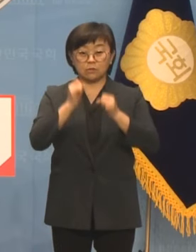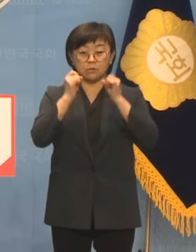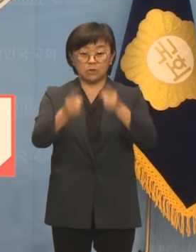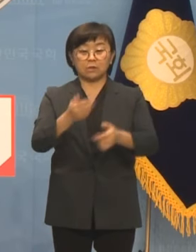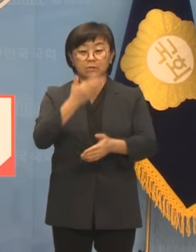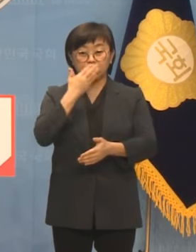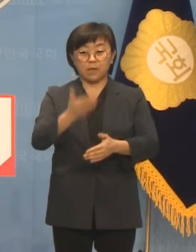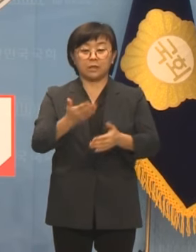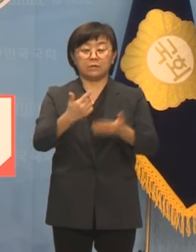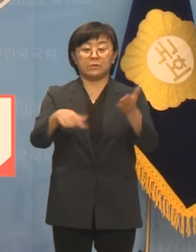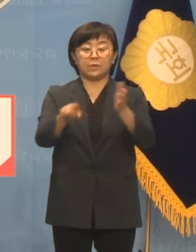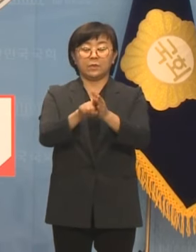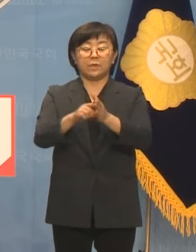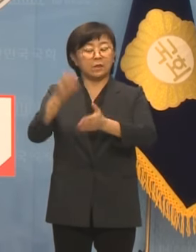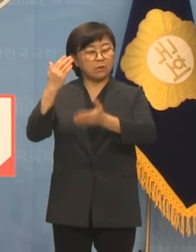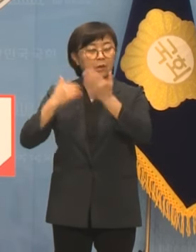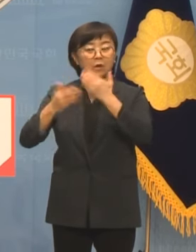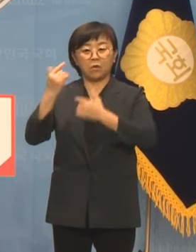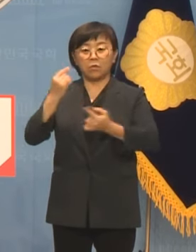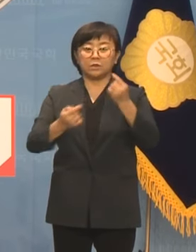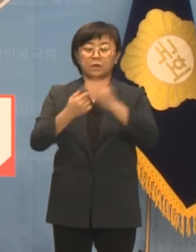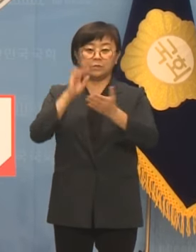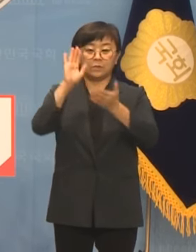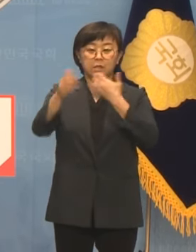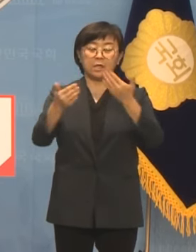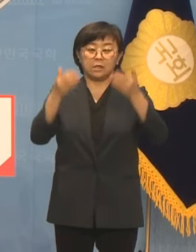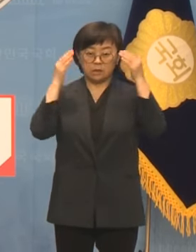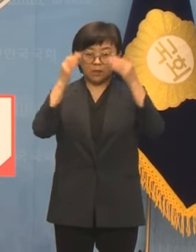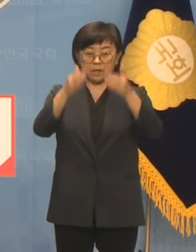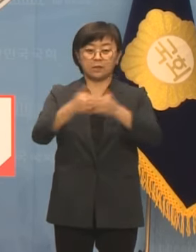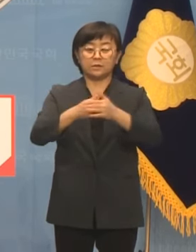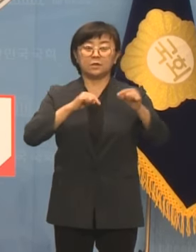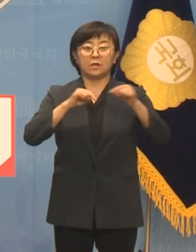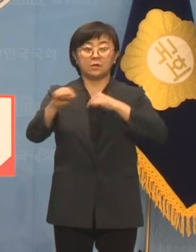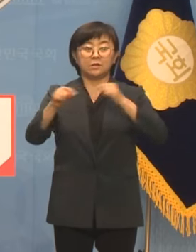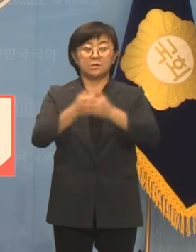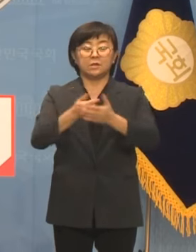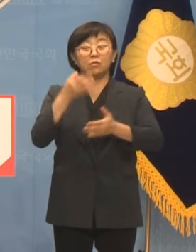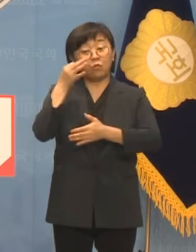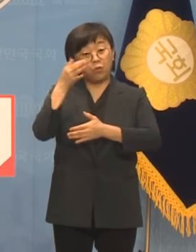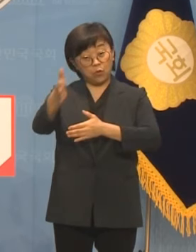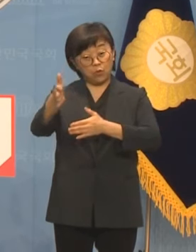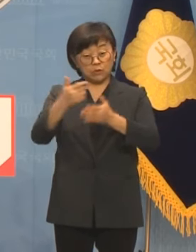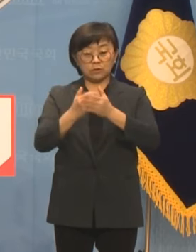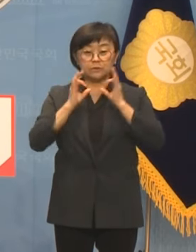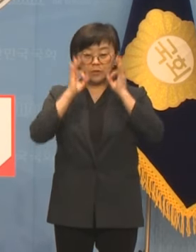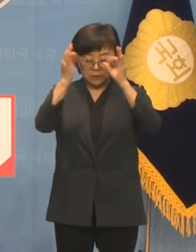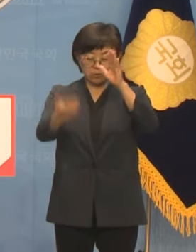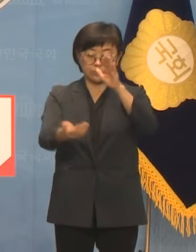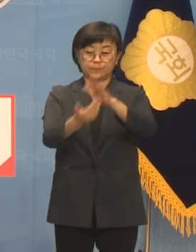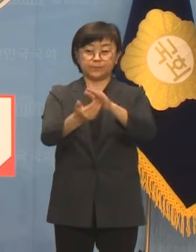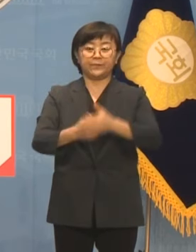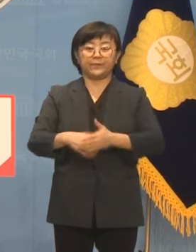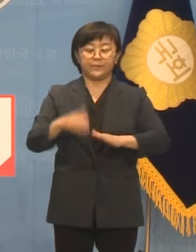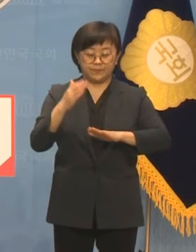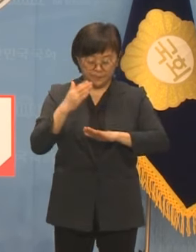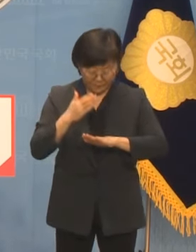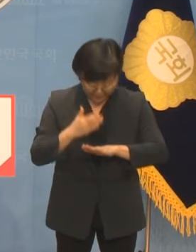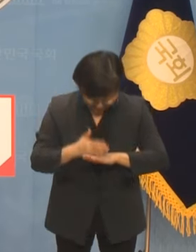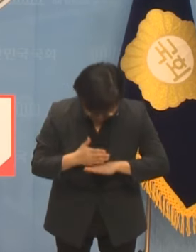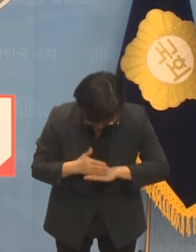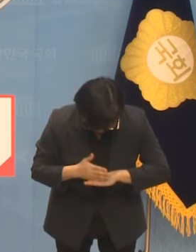찾는 정치, 과거보다는 미래만을 향하는 정치, 그런 정치 보여드리도록 최선을 다하겠습니다. 감사합니다.